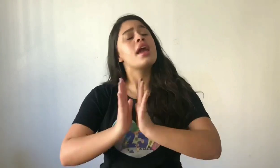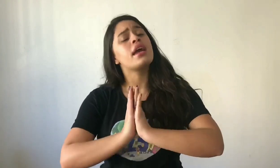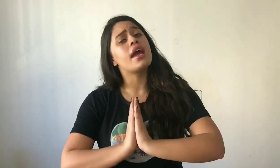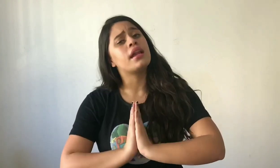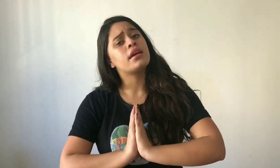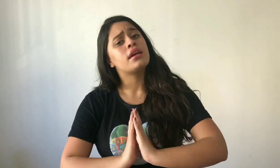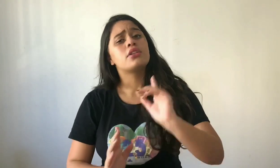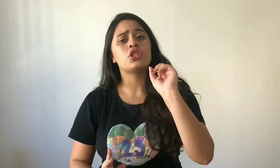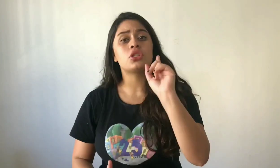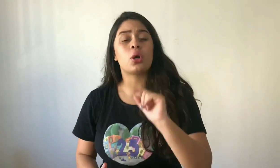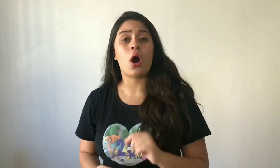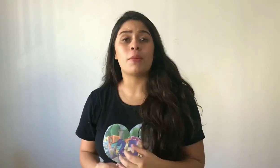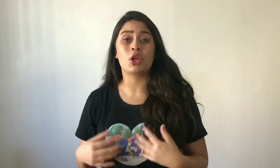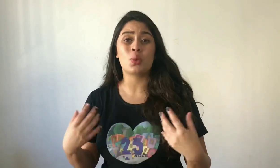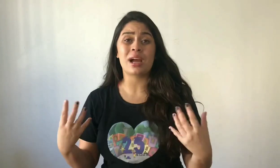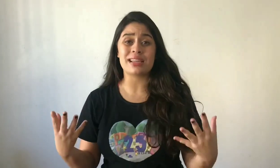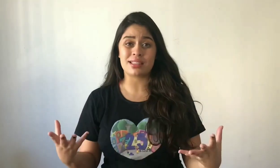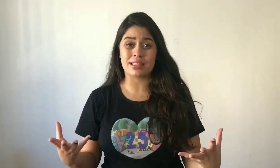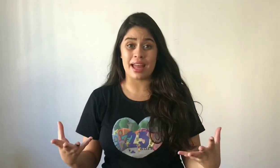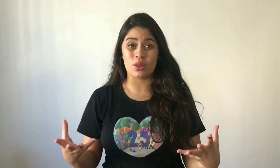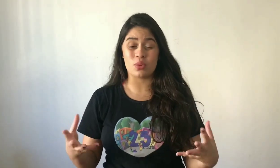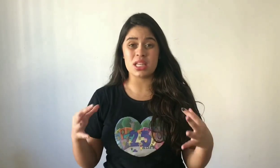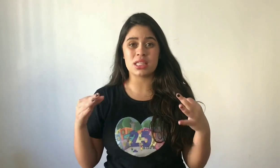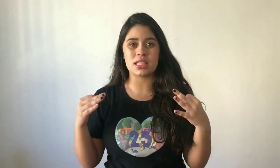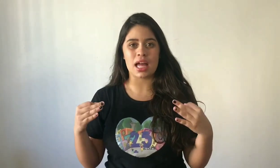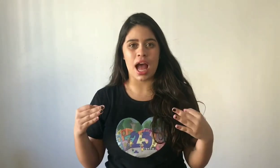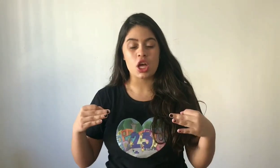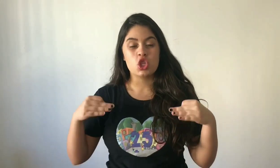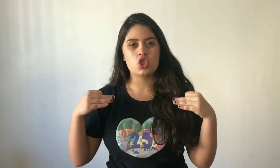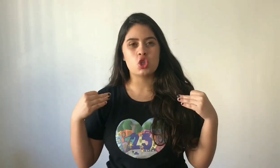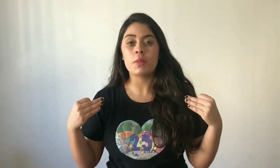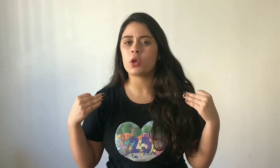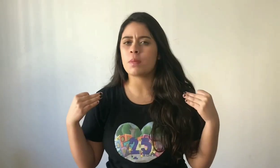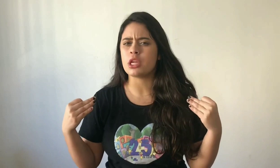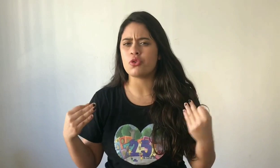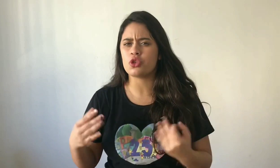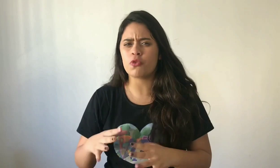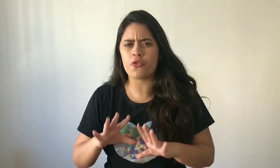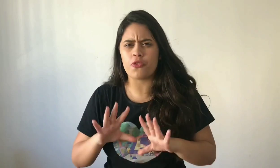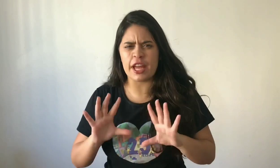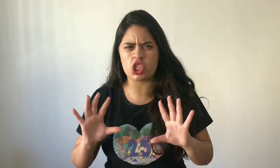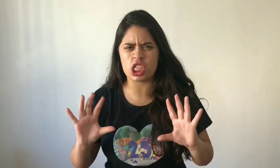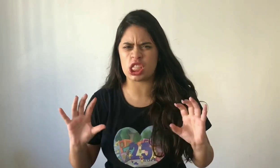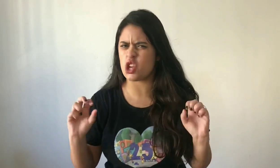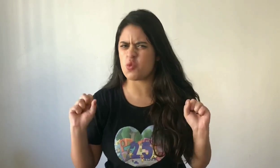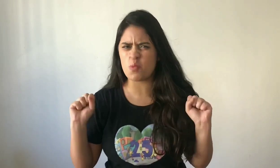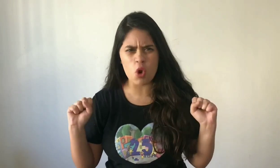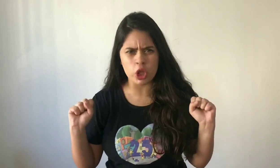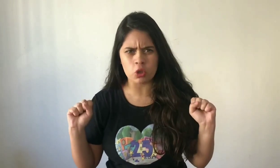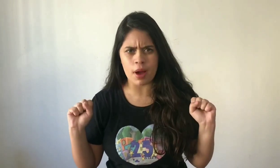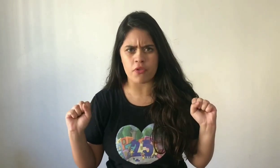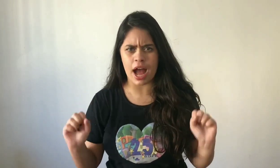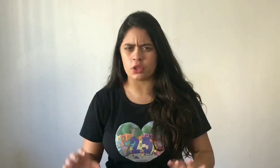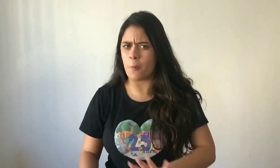E ele descobre que o castelo está sob domínio de um feiticeiro muito malvado,